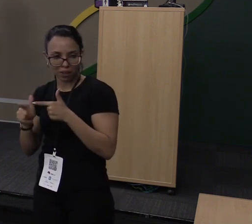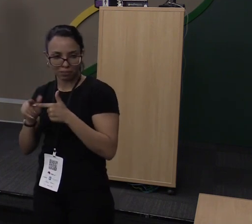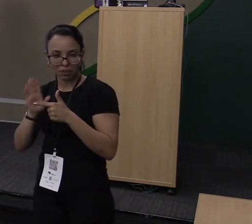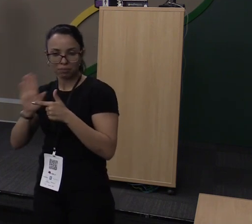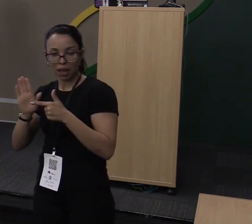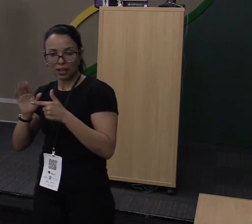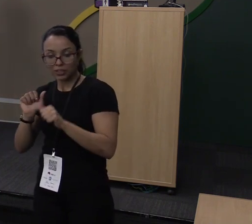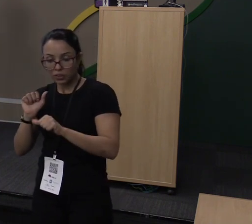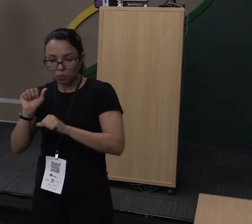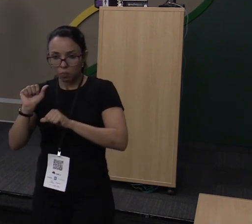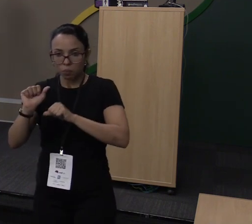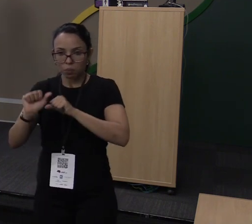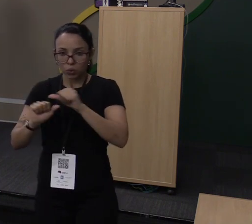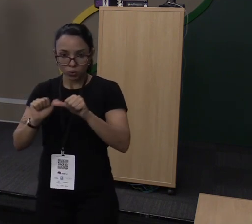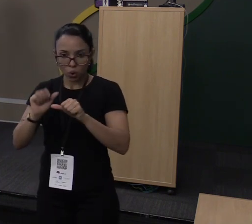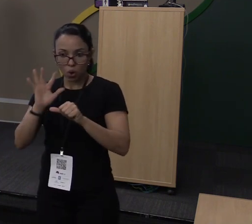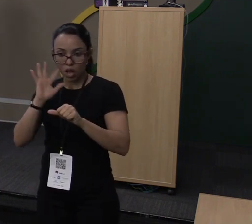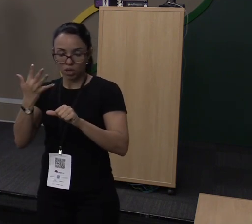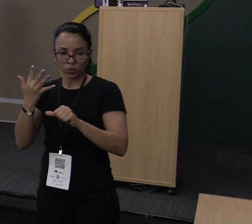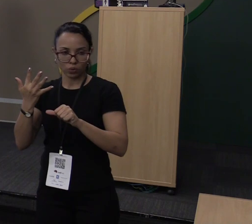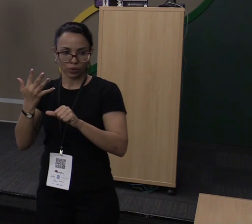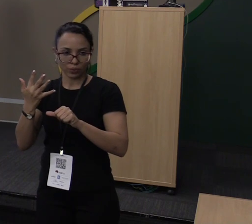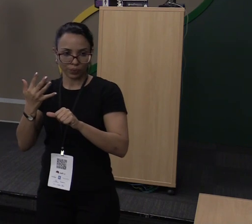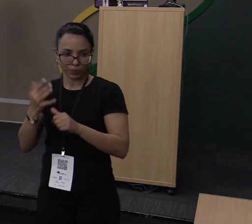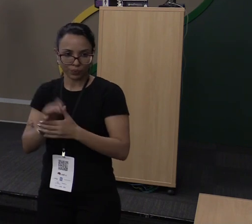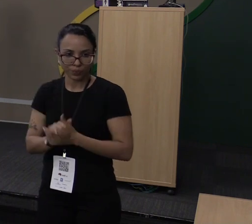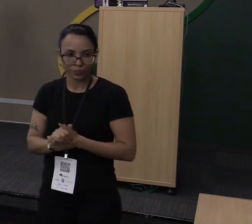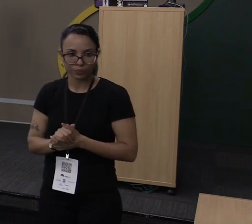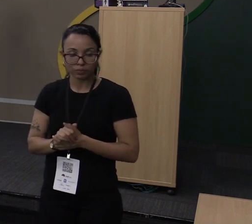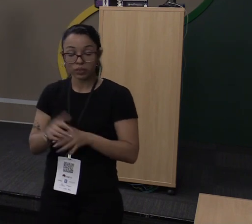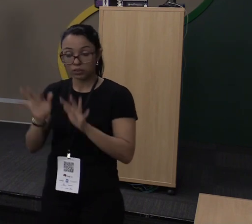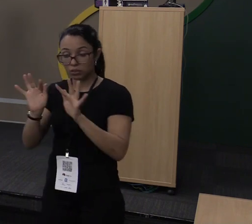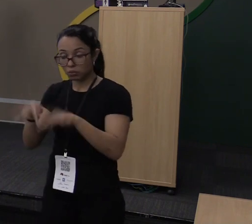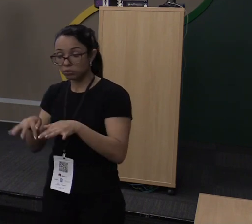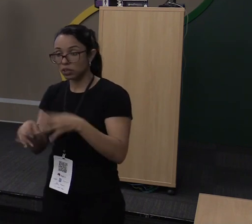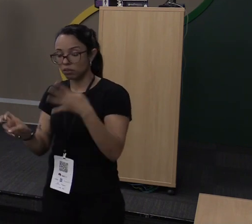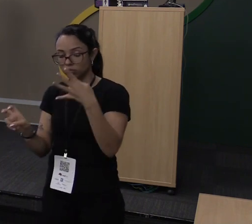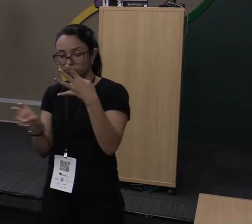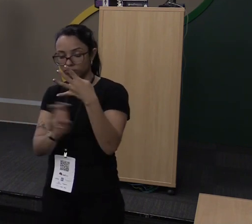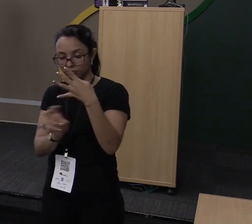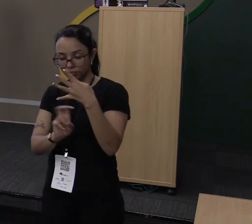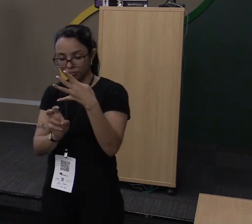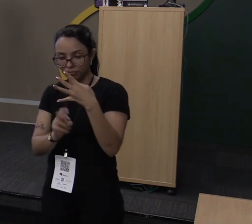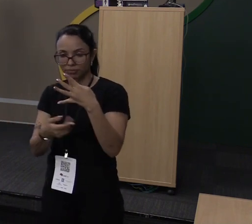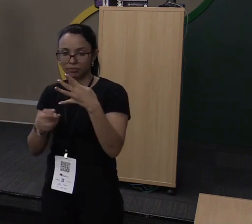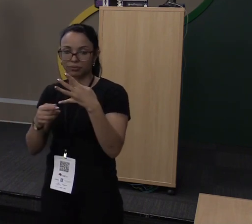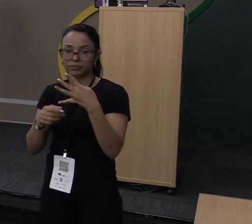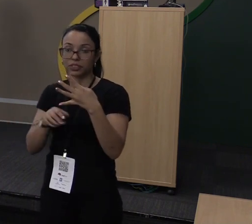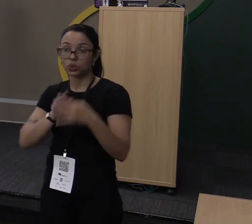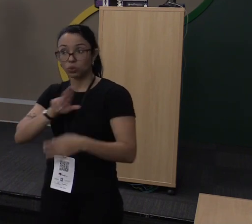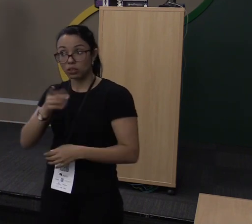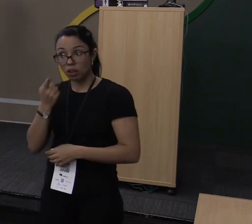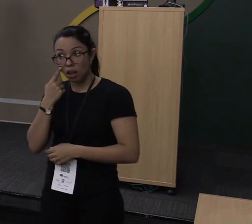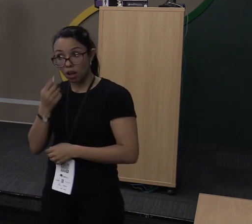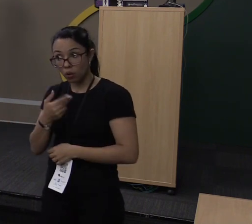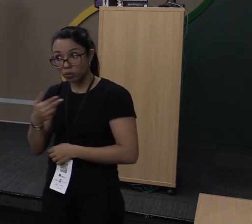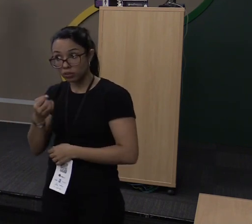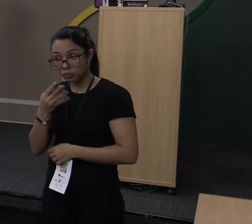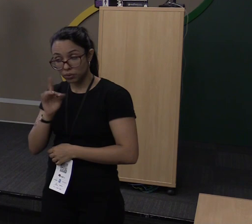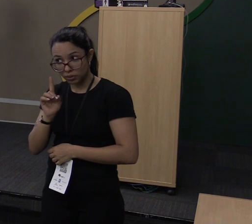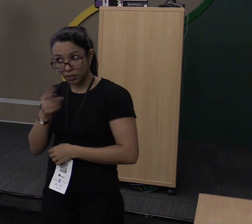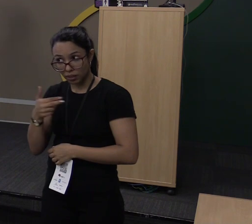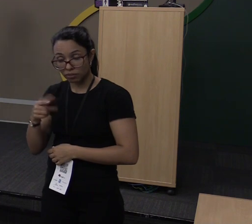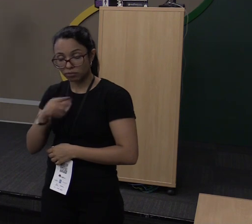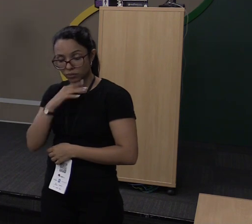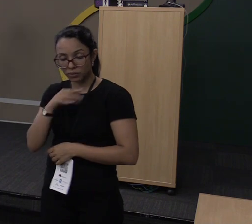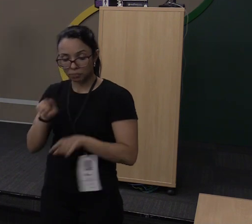última versão do Rust. Por final, tem mais uma coisa ruim, para ver que eu não estou só falando das coisas boas. é